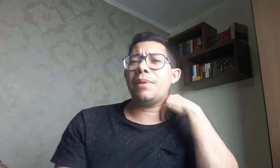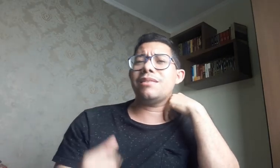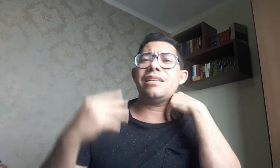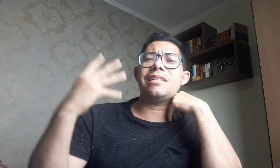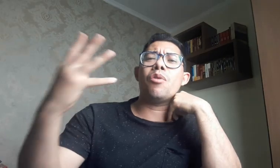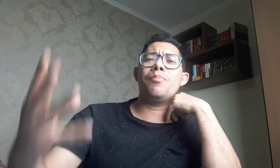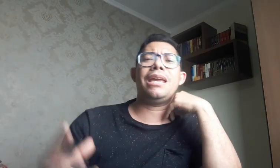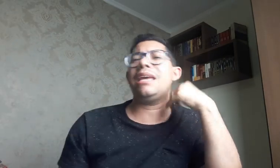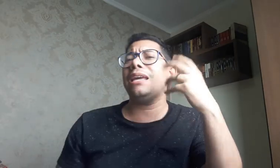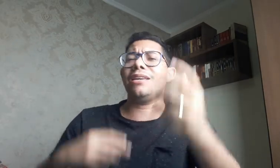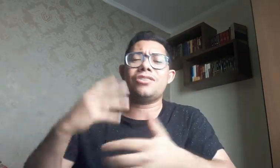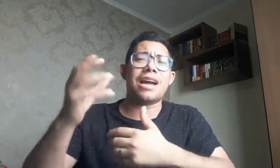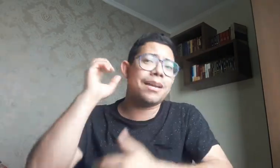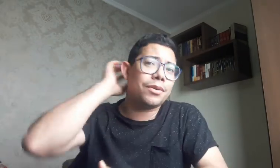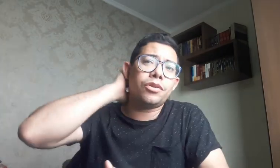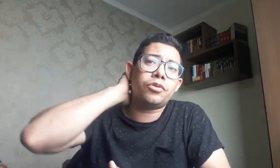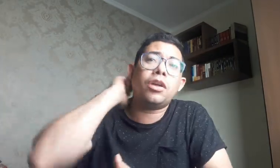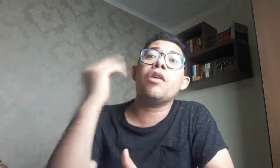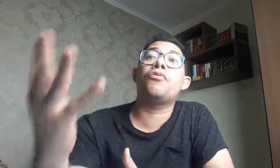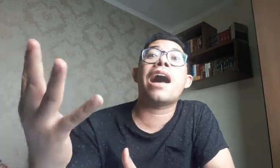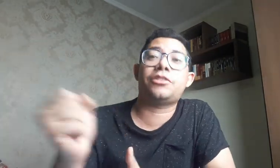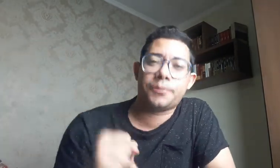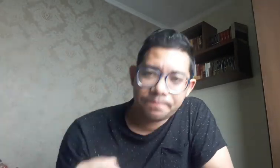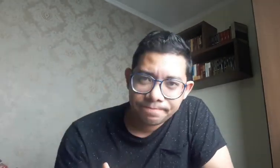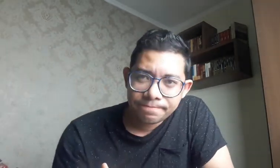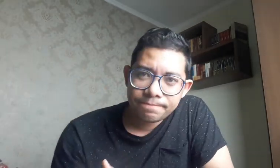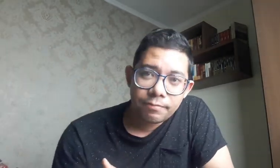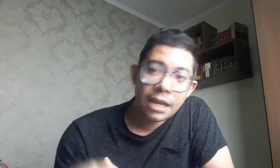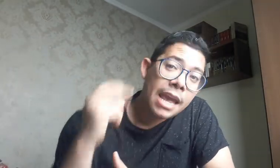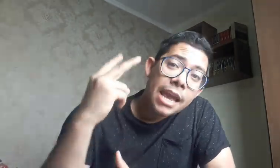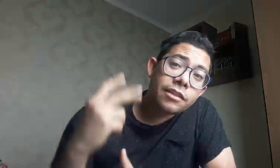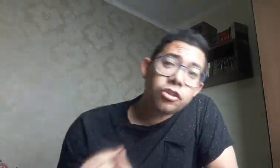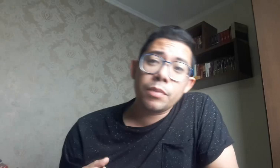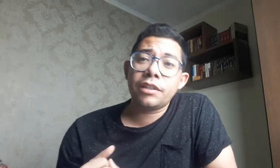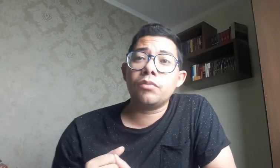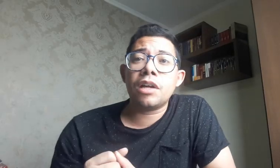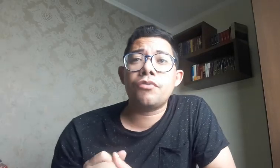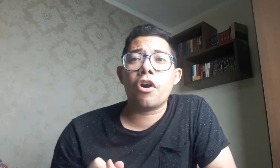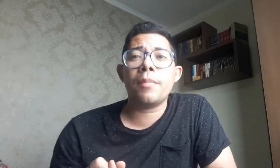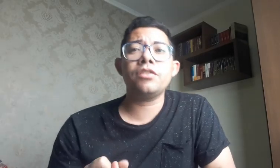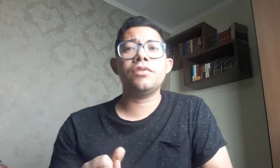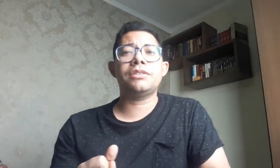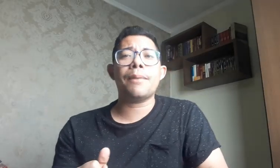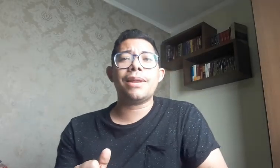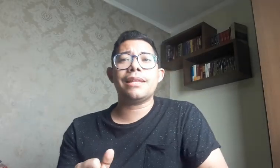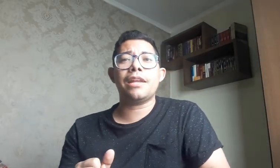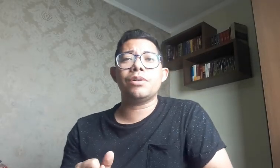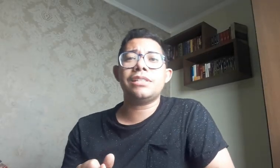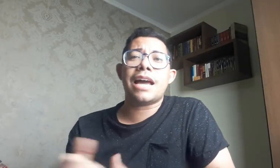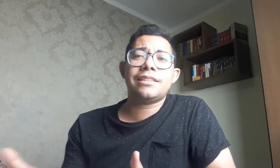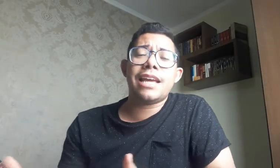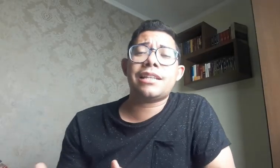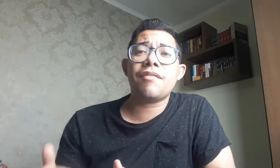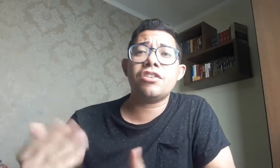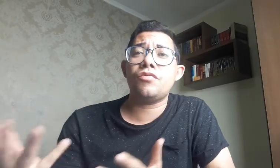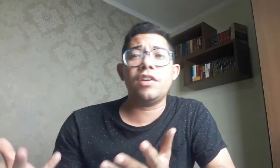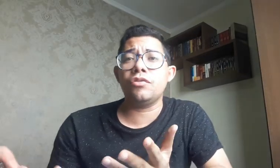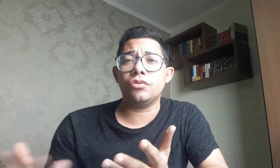presencialmente. Ai, meu Deus, o que eu faço? Existe uma segunda forma de você aprender língua de sinais, que é através de vídeos